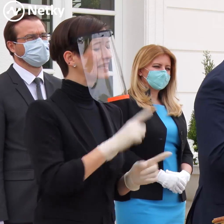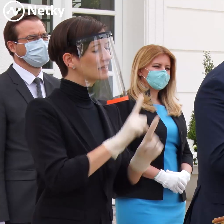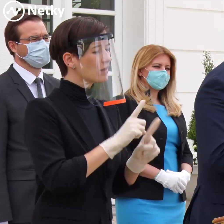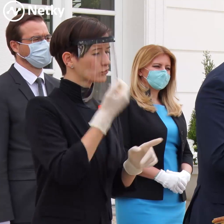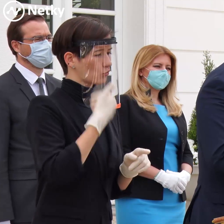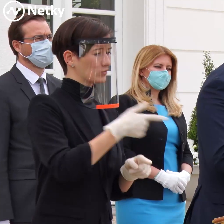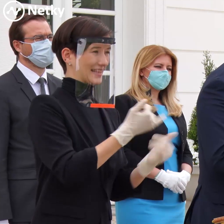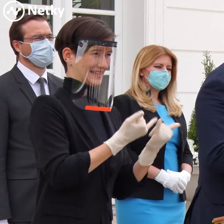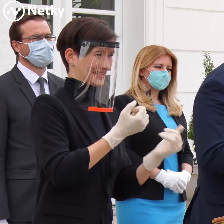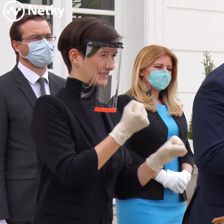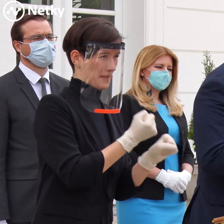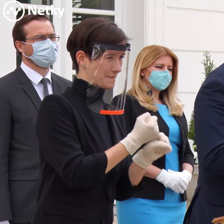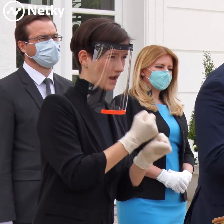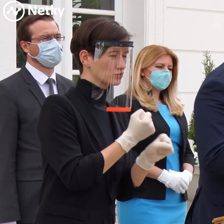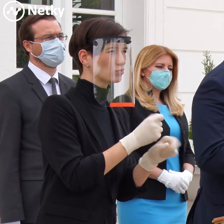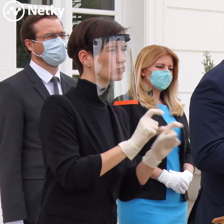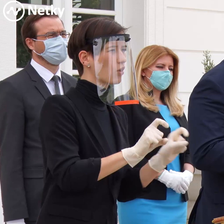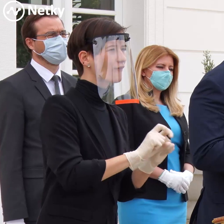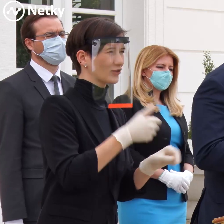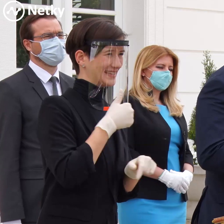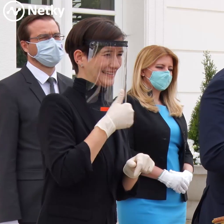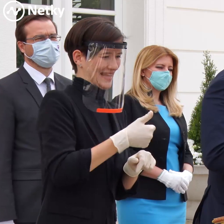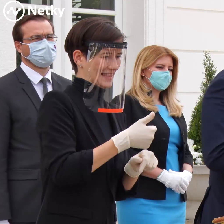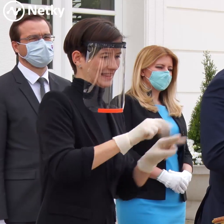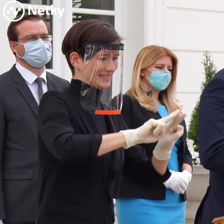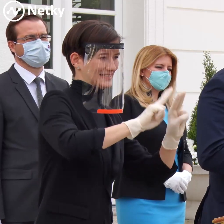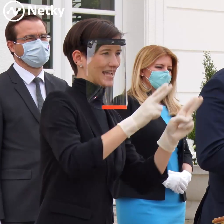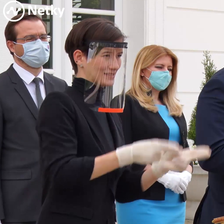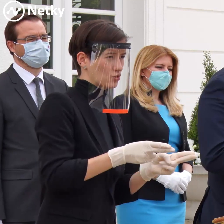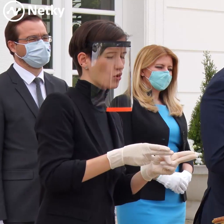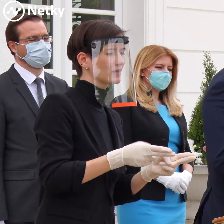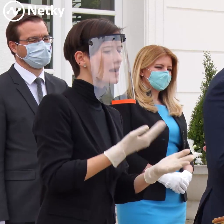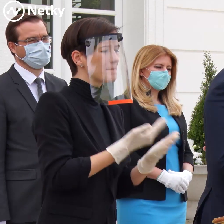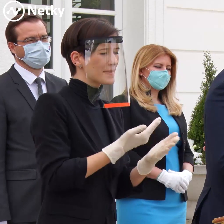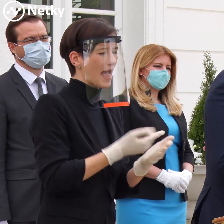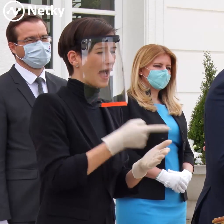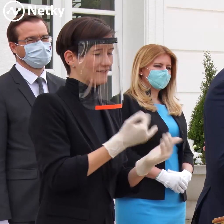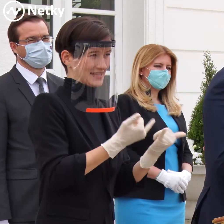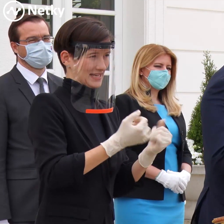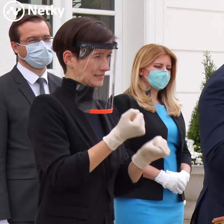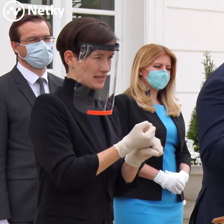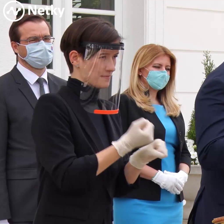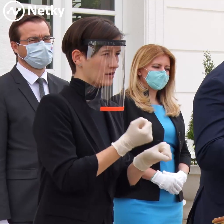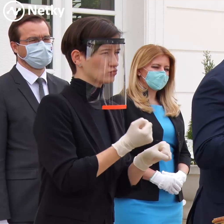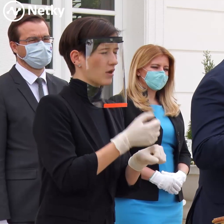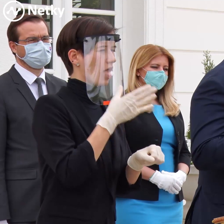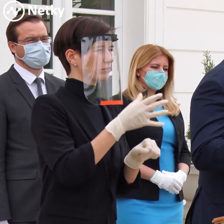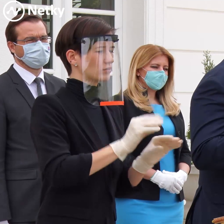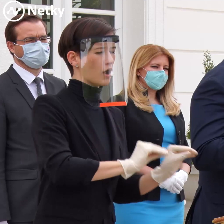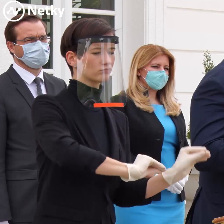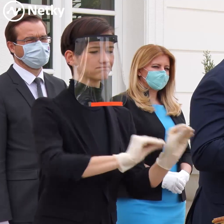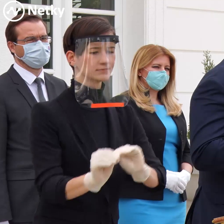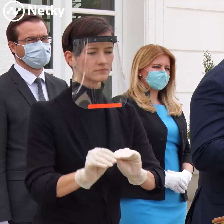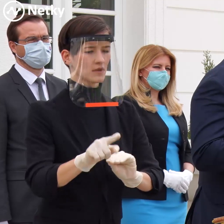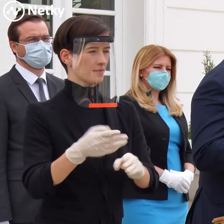zariadení, tak aby sme vedeli, že aj oni sú pretestovaní. A tých klientov je približne 42 tisíc. Či je spolu, je to 80